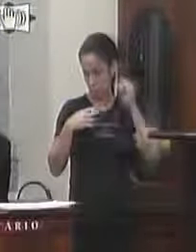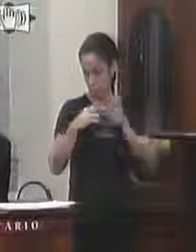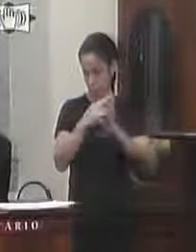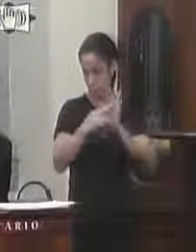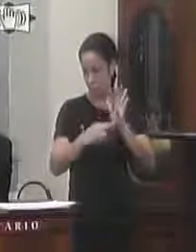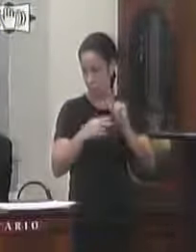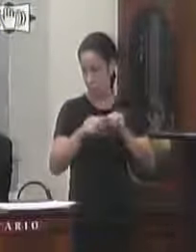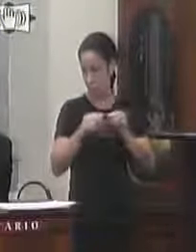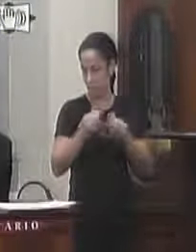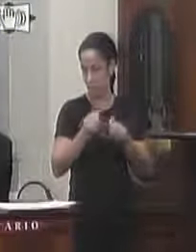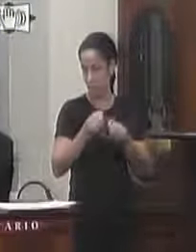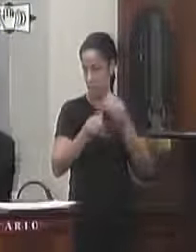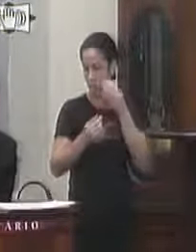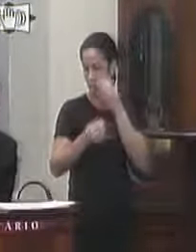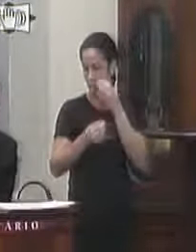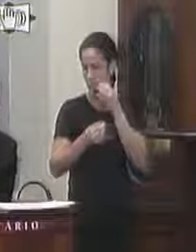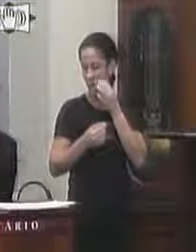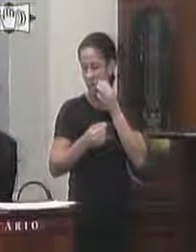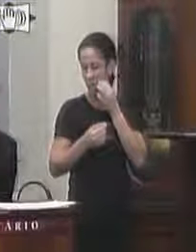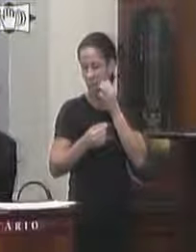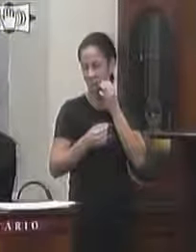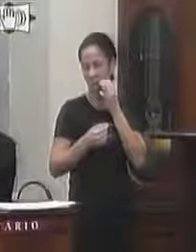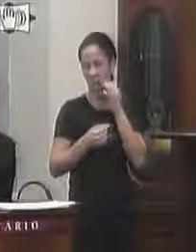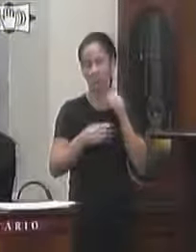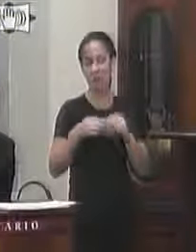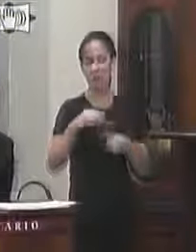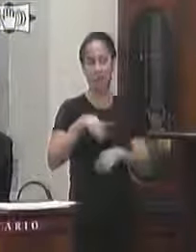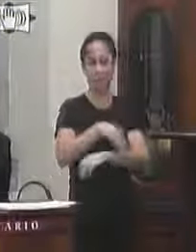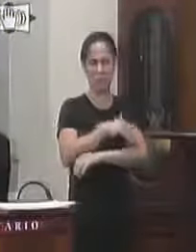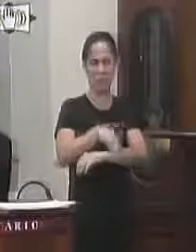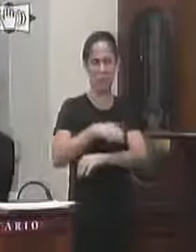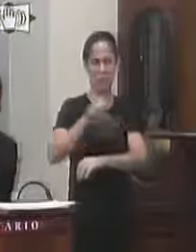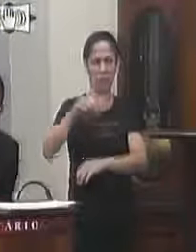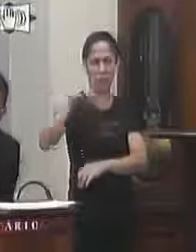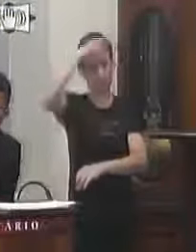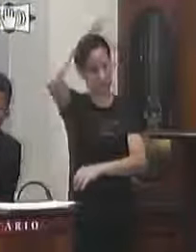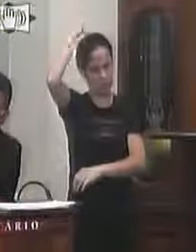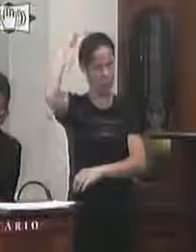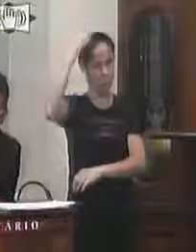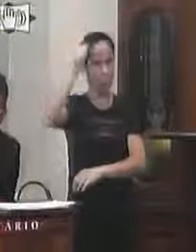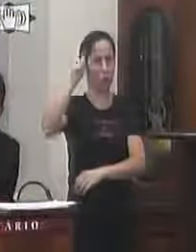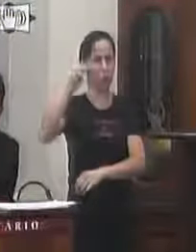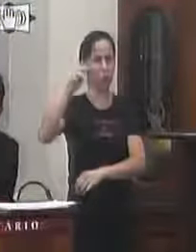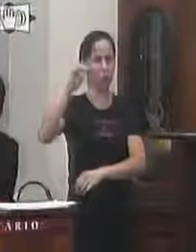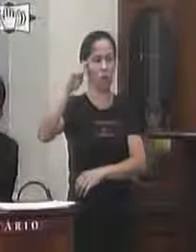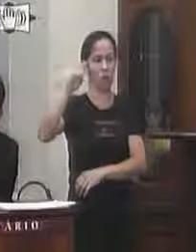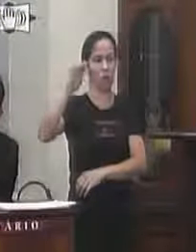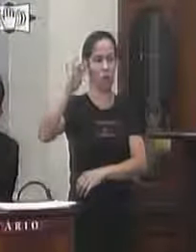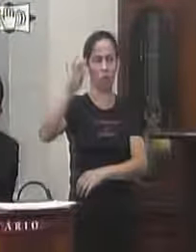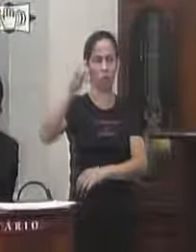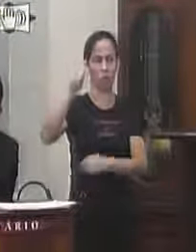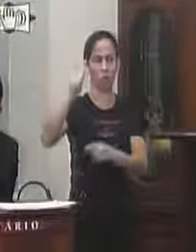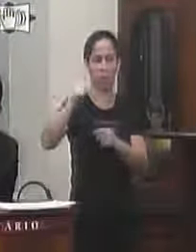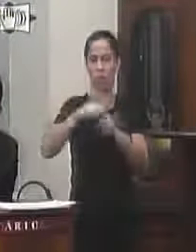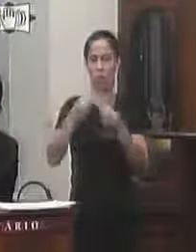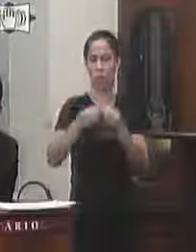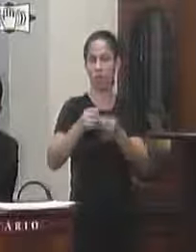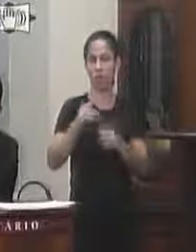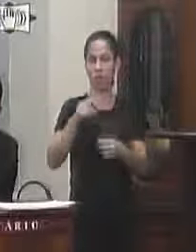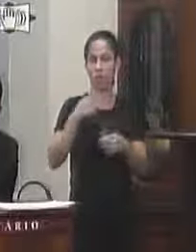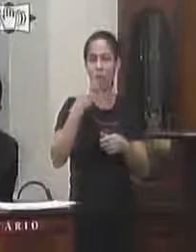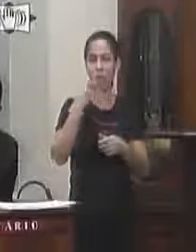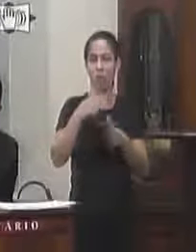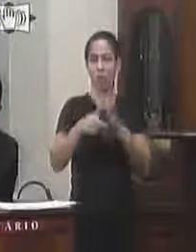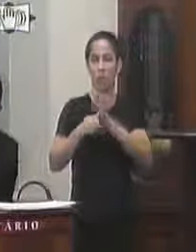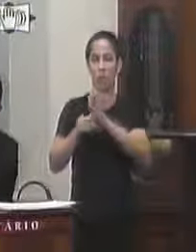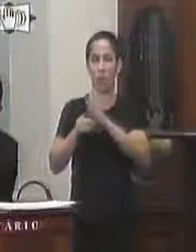travessa passa 20 o perímetro compreendido a rua Santa Augusta entre os números de 78 e 84 no bairro Biquinha pelo exposto a